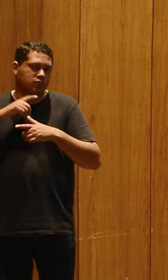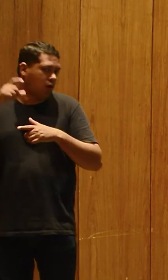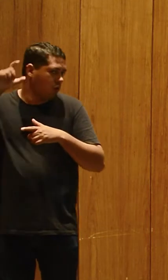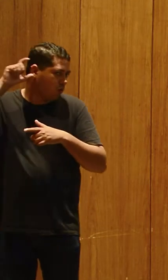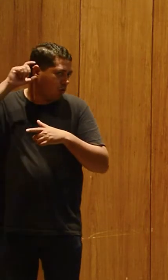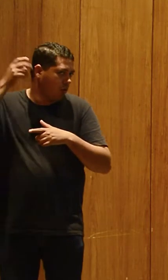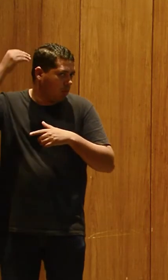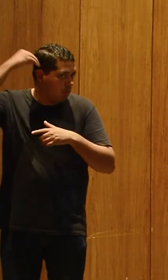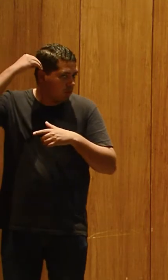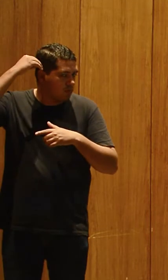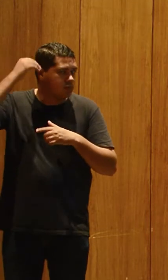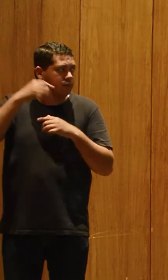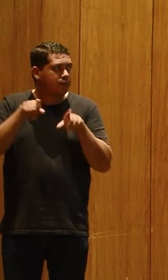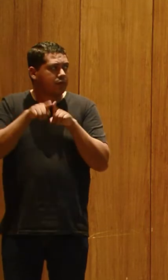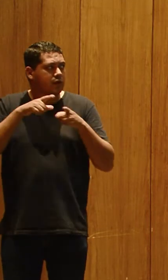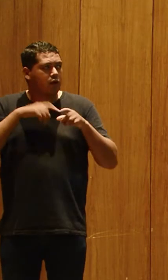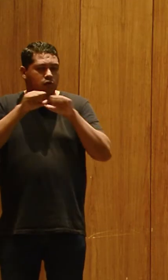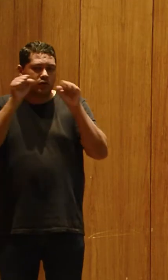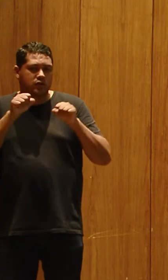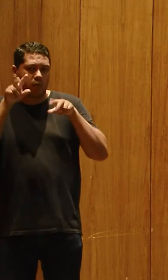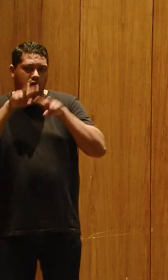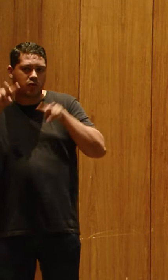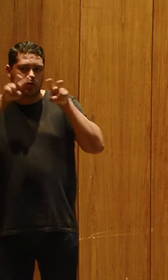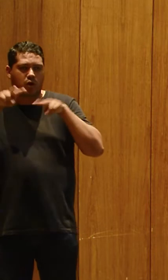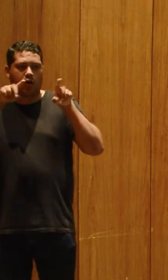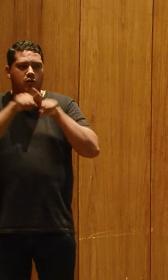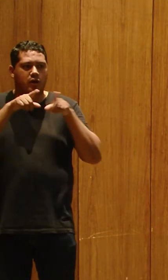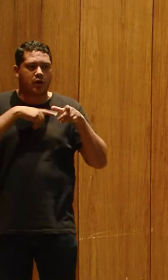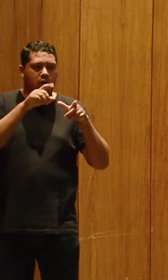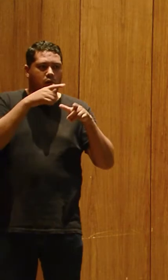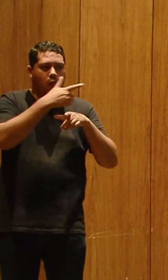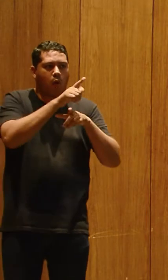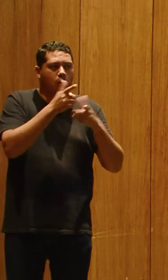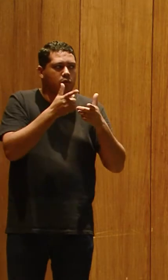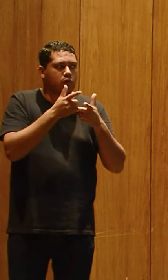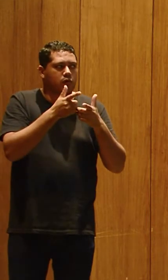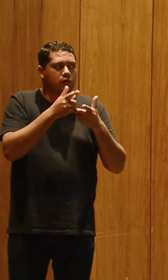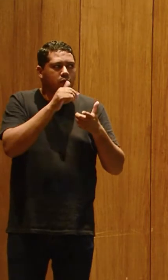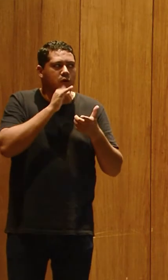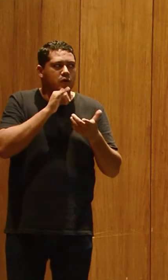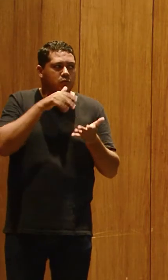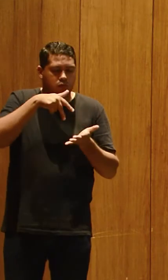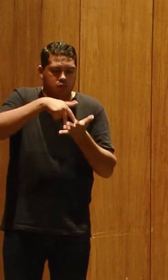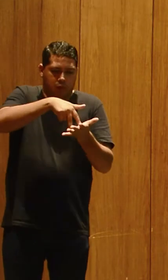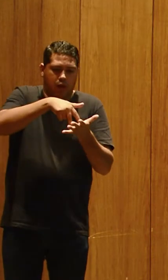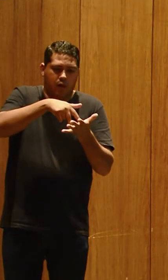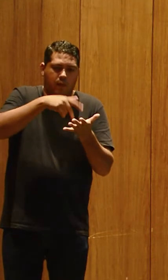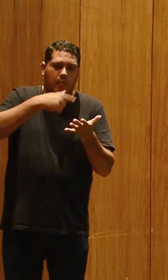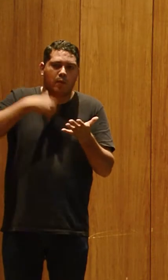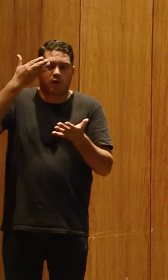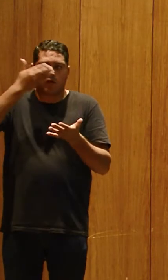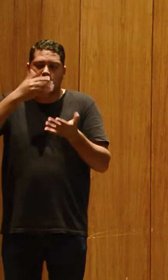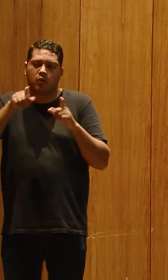sistema visual também e eu tenho o sistema de propriocepção. Então, para eu estar em pé aqui agora, eu estou usando o sistema de propriocepção, a minha visão e o